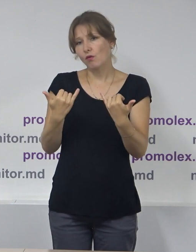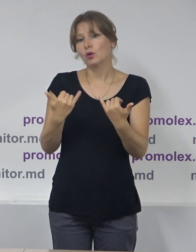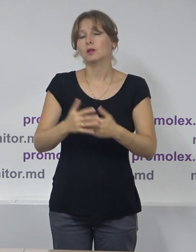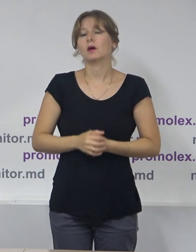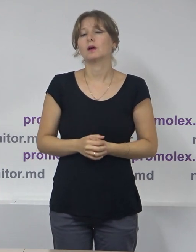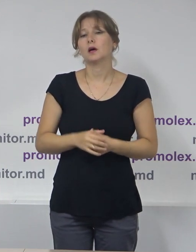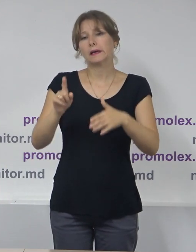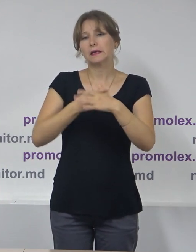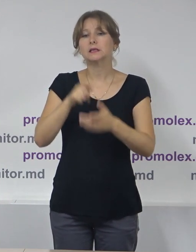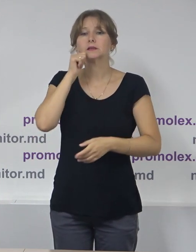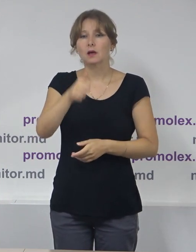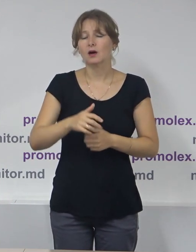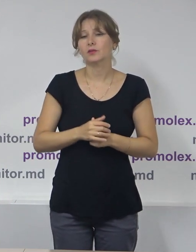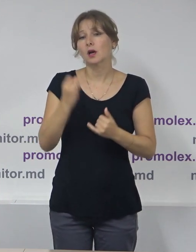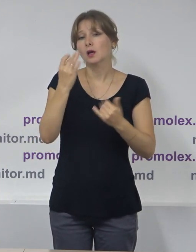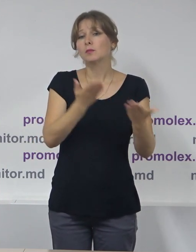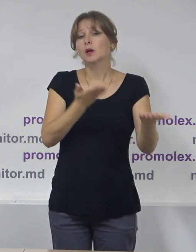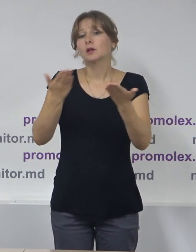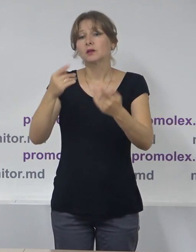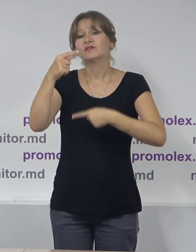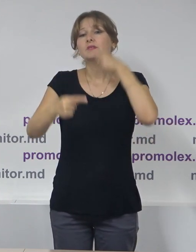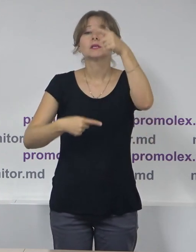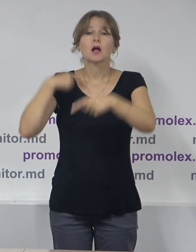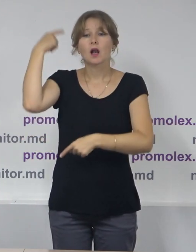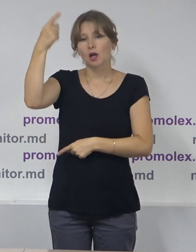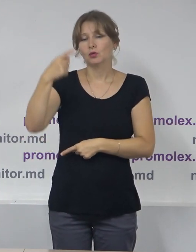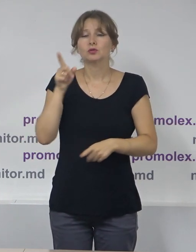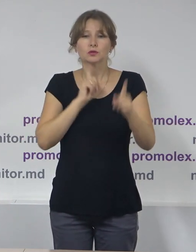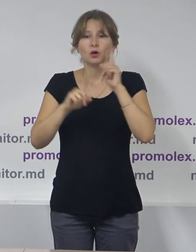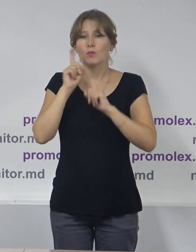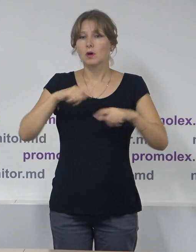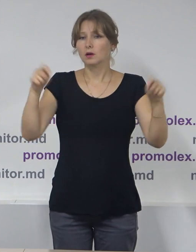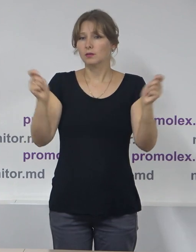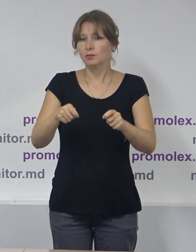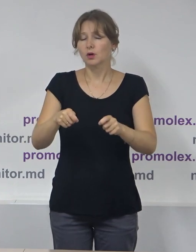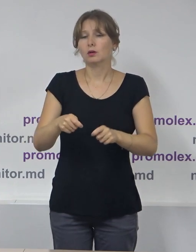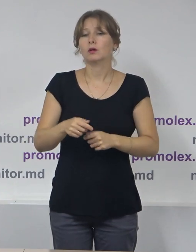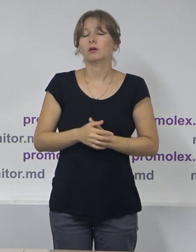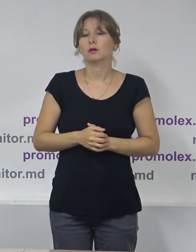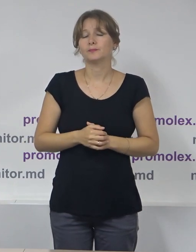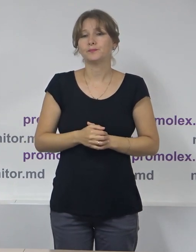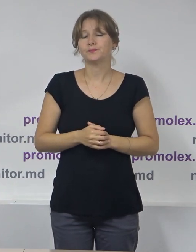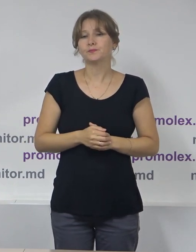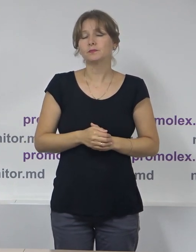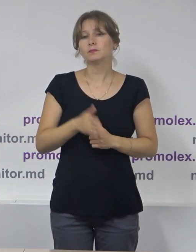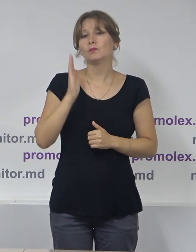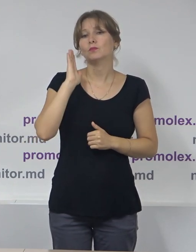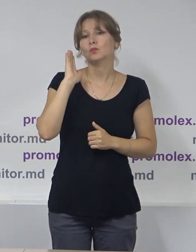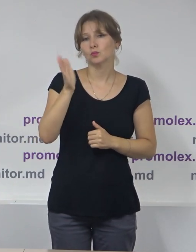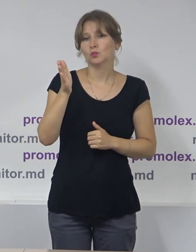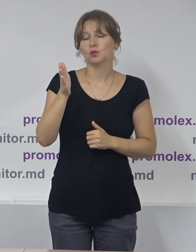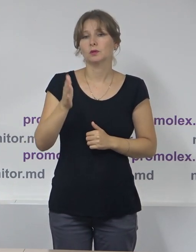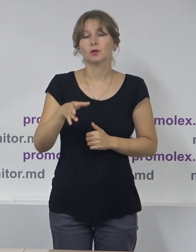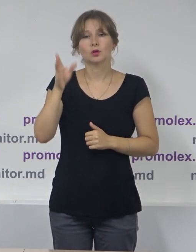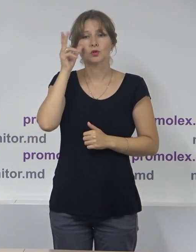și vă invităm și la următoarele conferințe de presă, care, apropo, vor avea loc